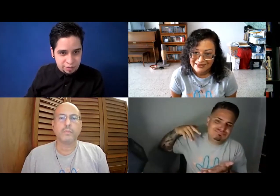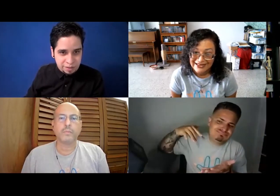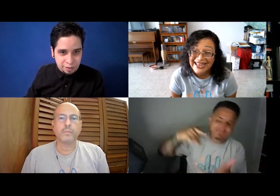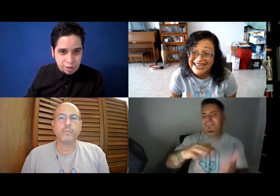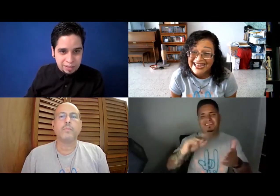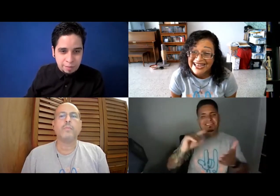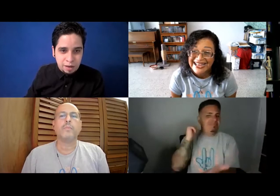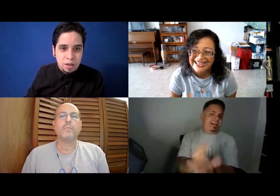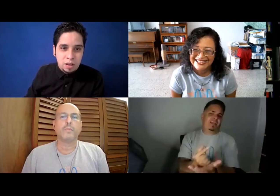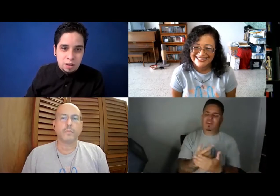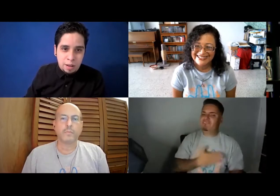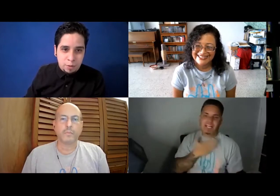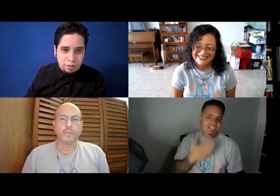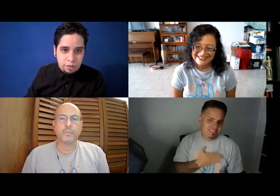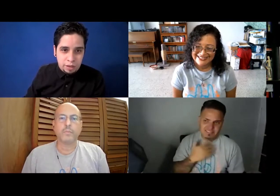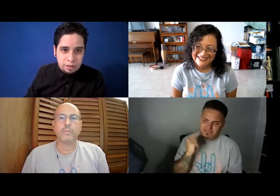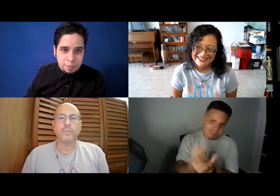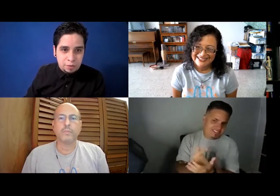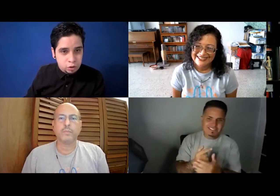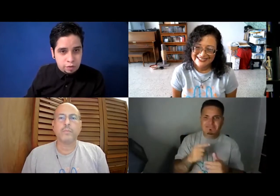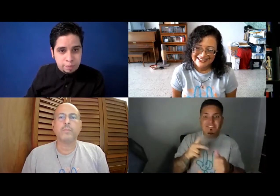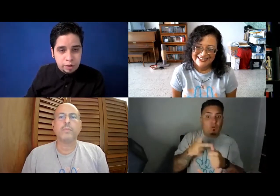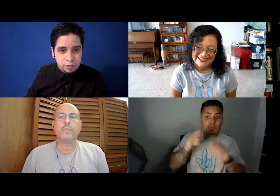empecé a estudiar también el proceso de interpretación y estoy feliz por eso.